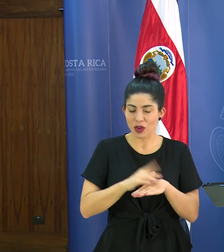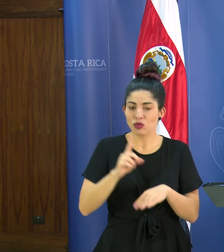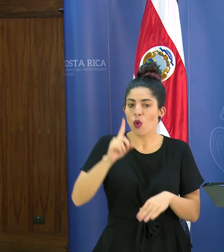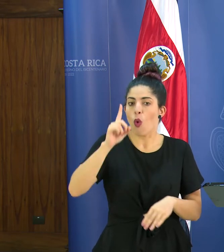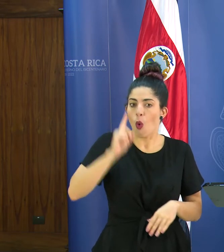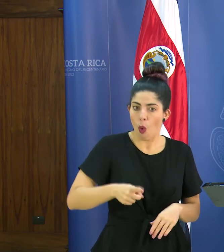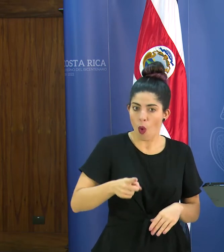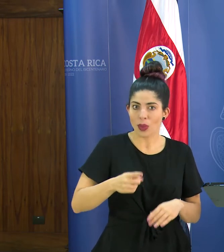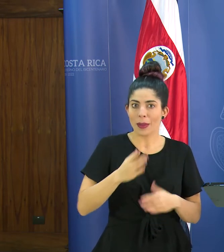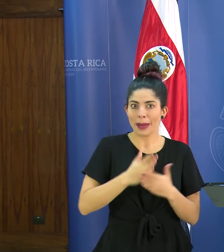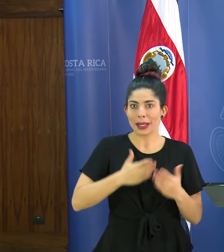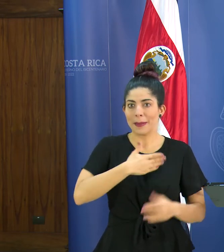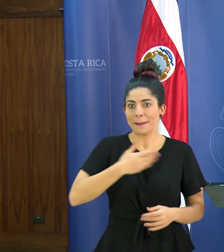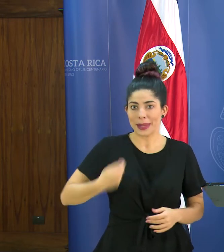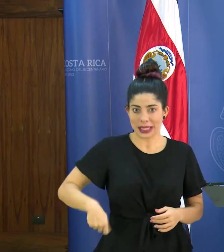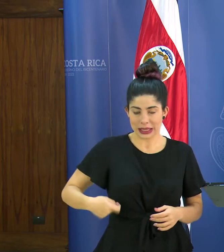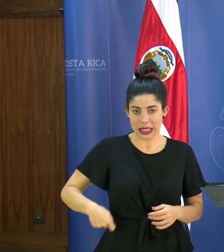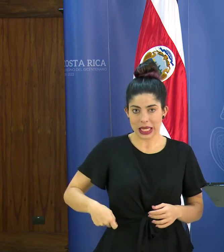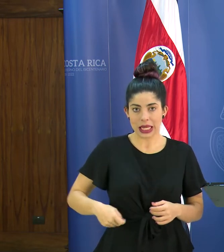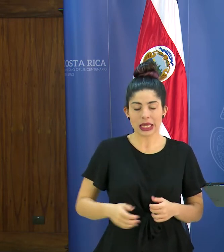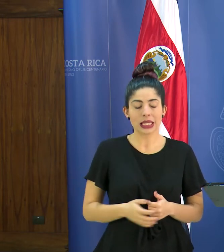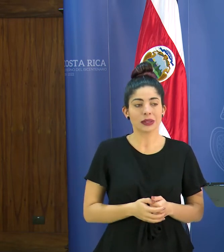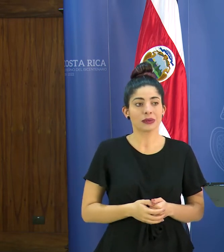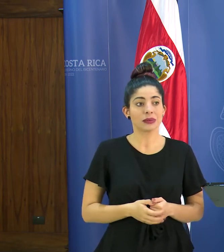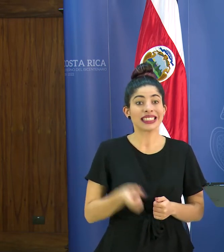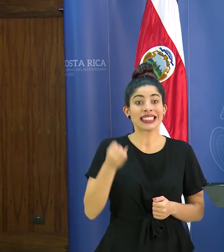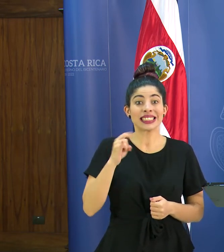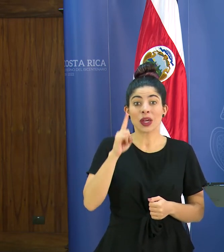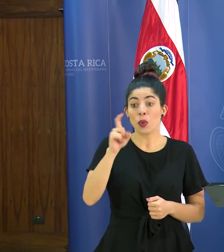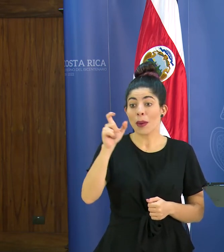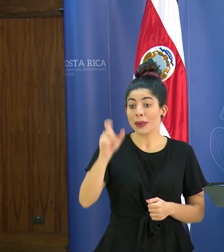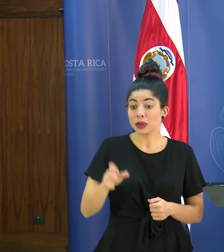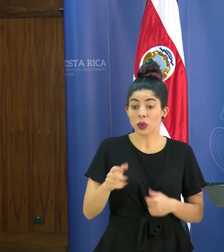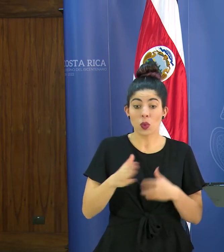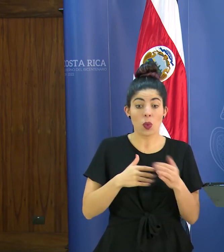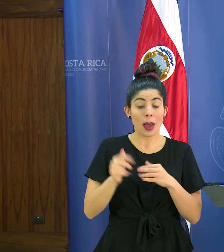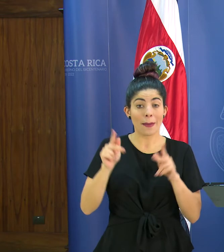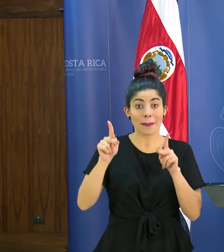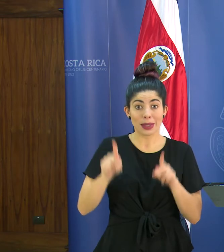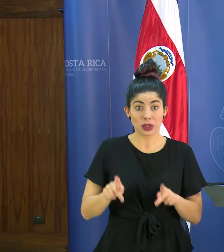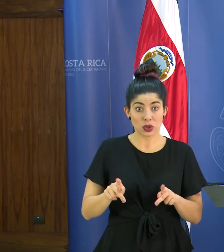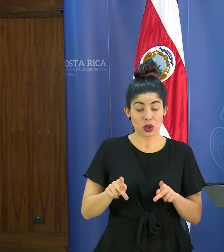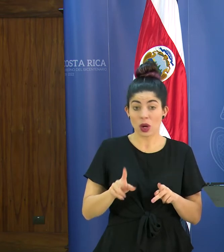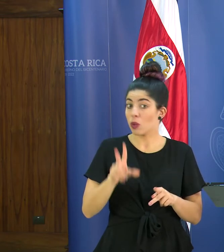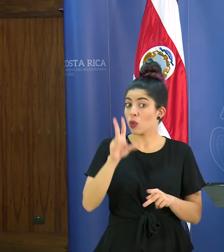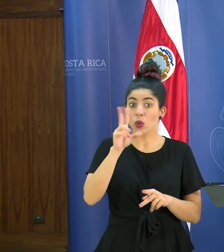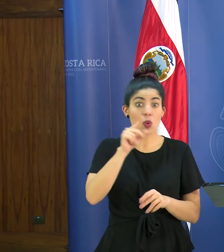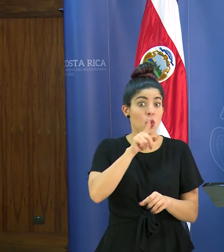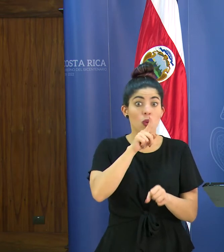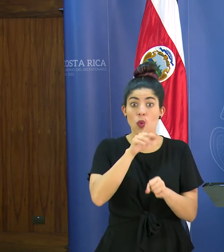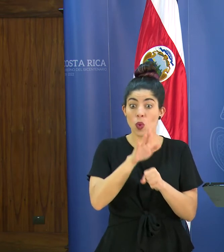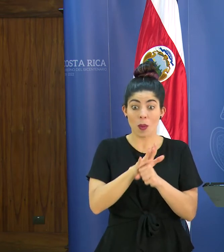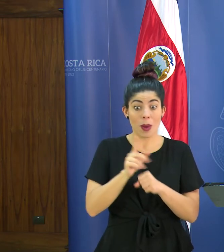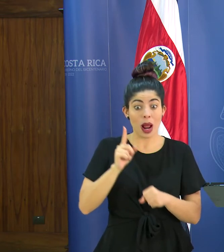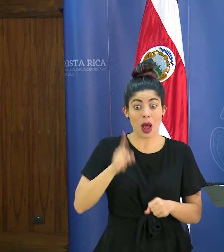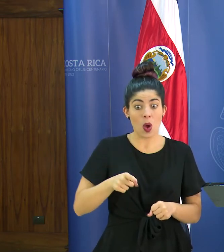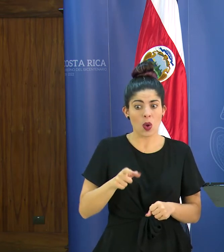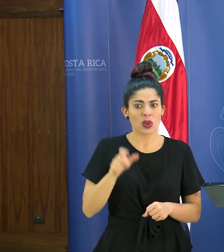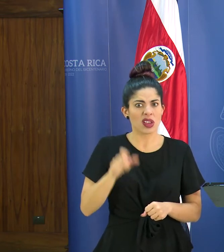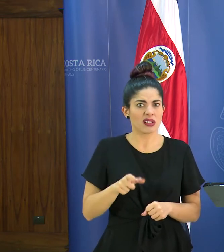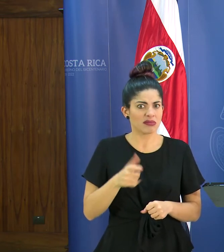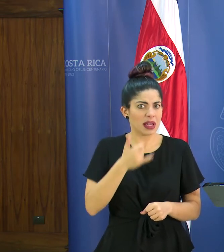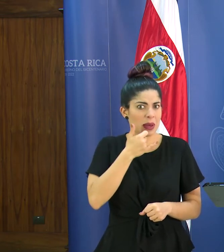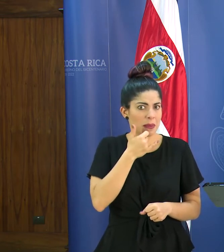orden presidencial si un funcionario si cualquier persona no cumple esa orden qué le puede pasar